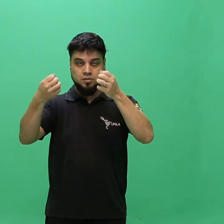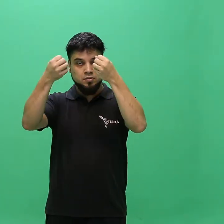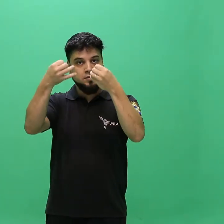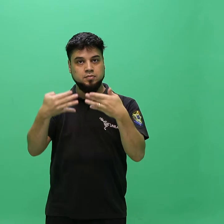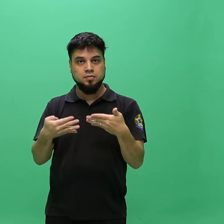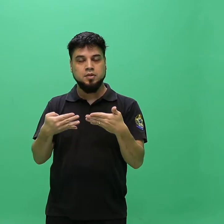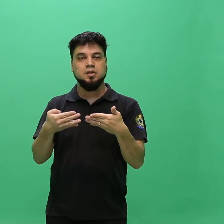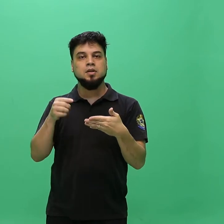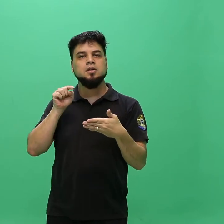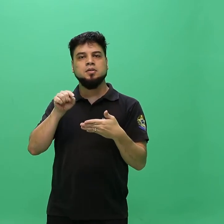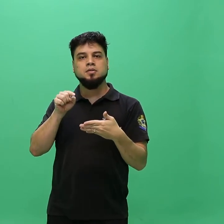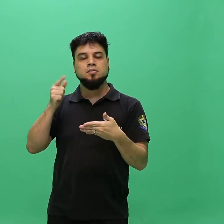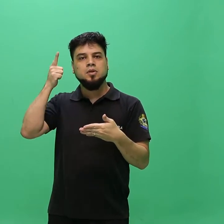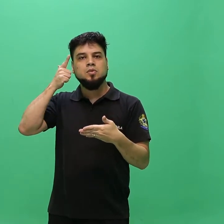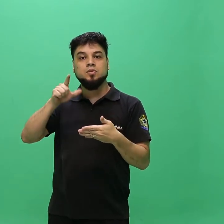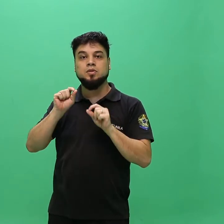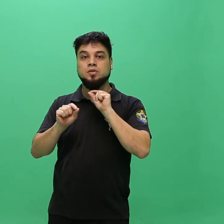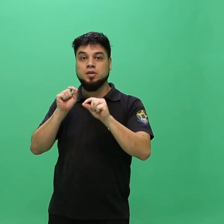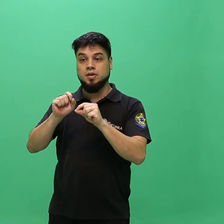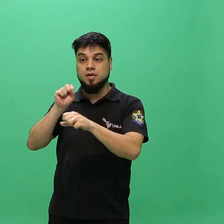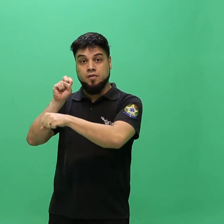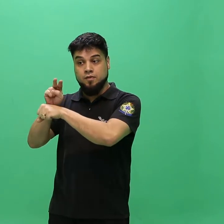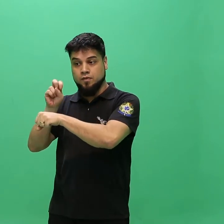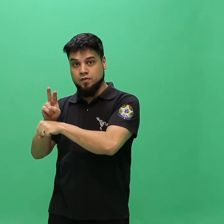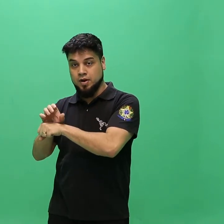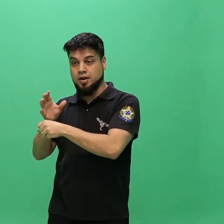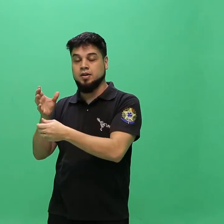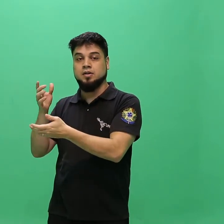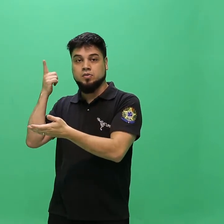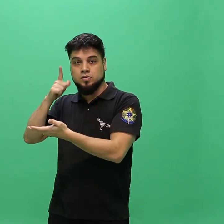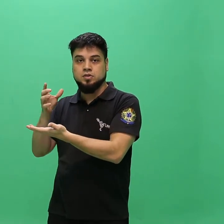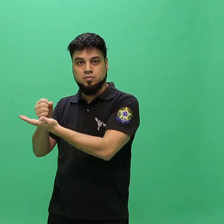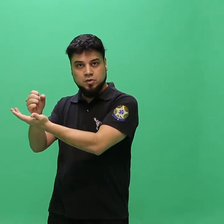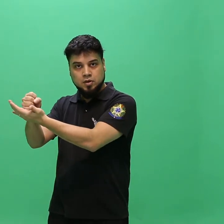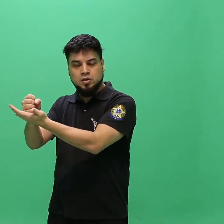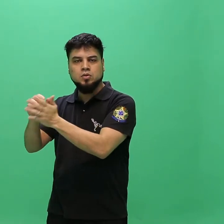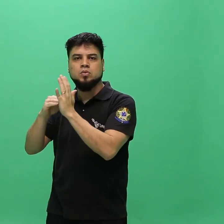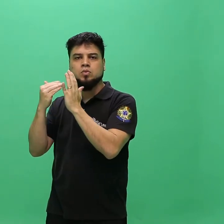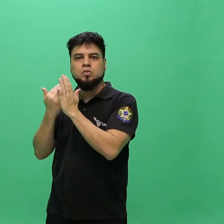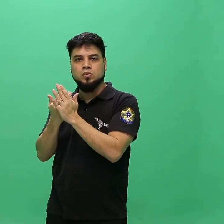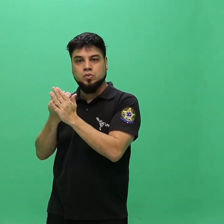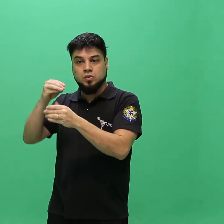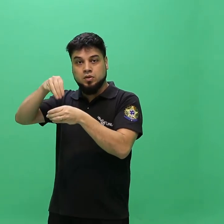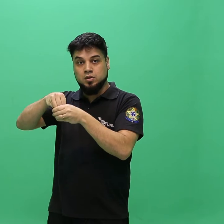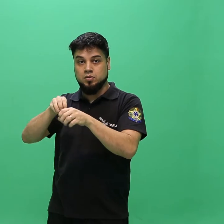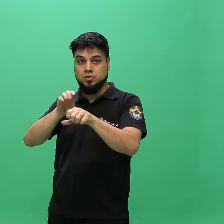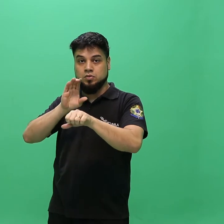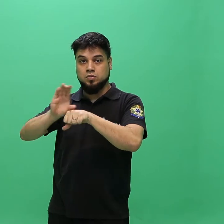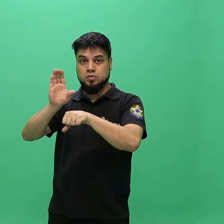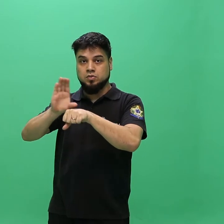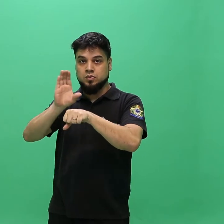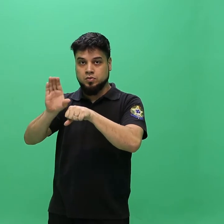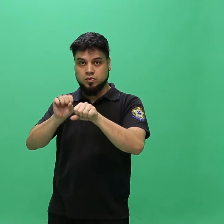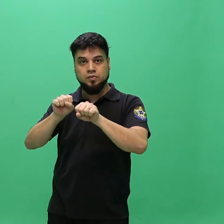edital, é destinado ao preenchimento de vagas ociosas nos cursos de graduação